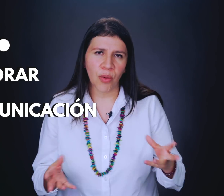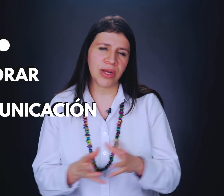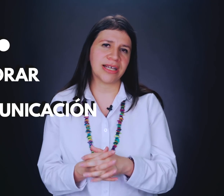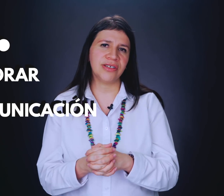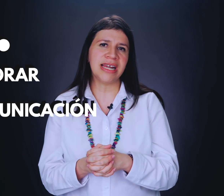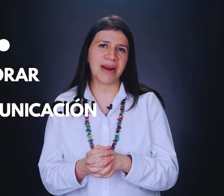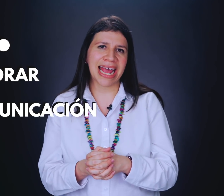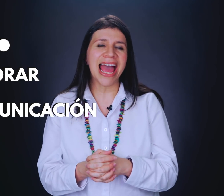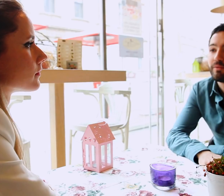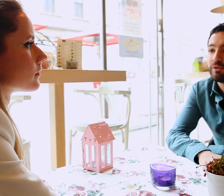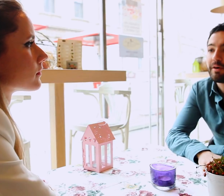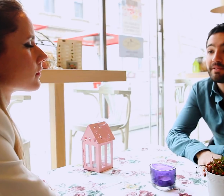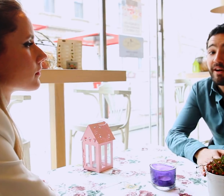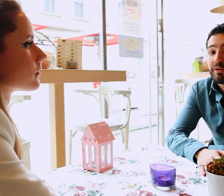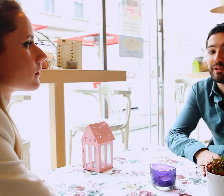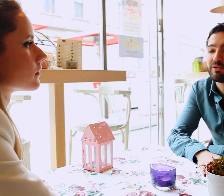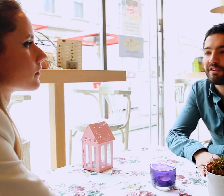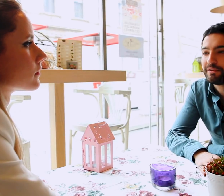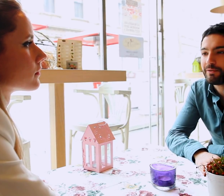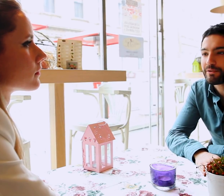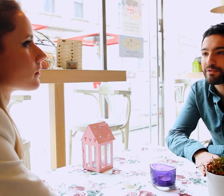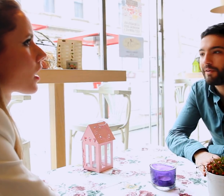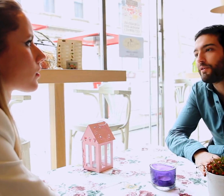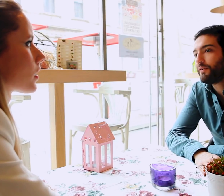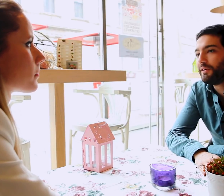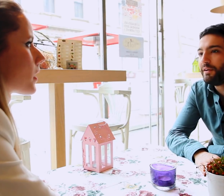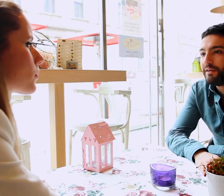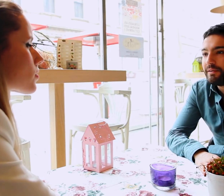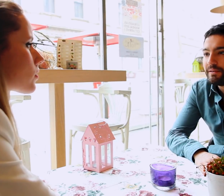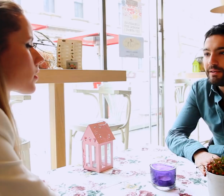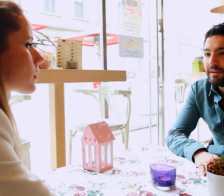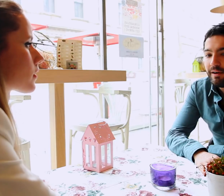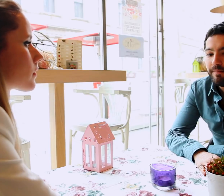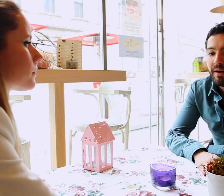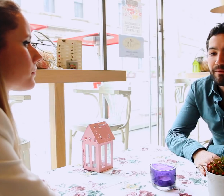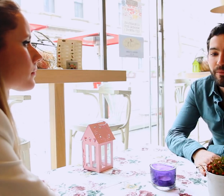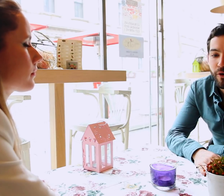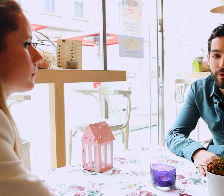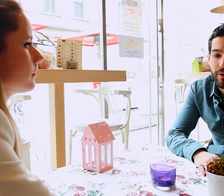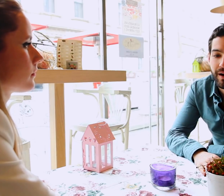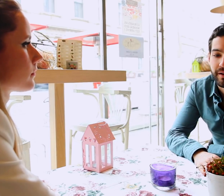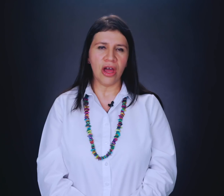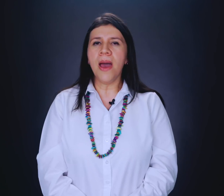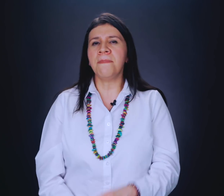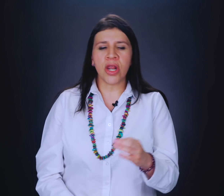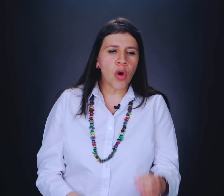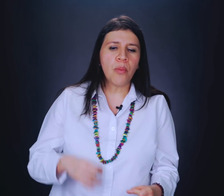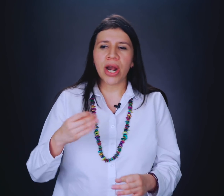comunicación en la pareja. Porque el problema número uno de los problemas de pareja, de verdad, que son problemas de comunicación. Me enojo por